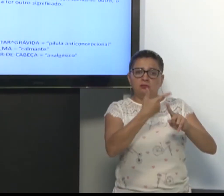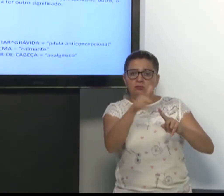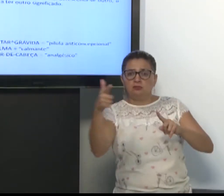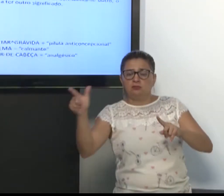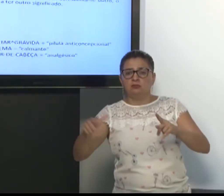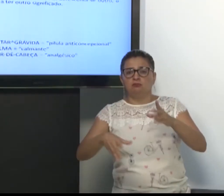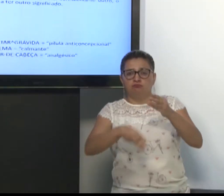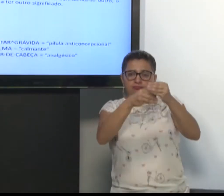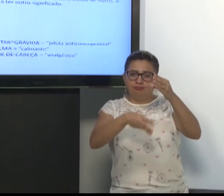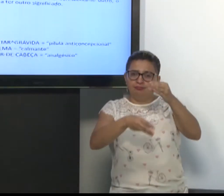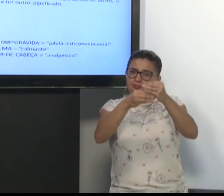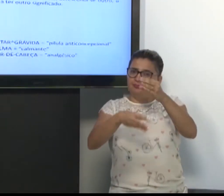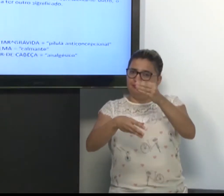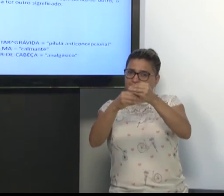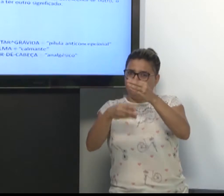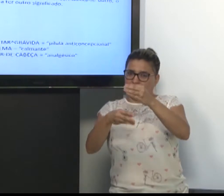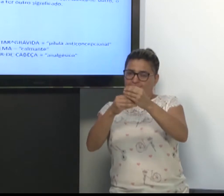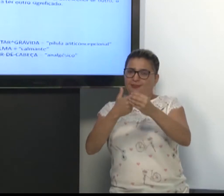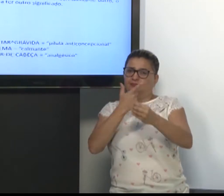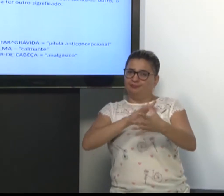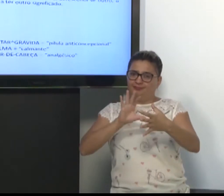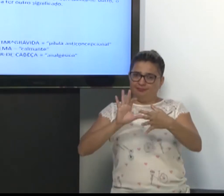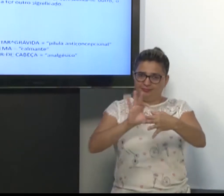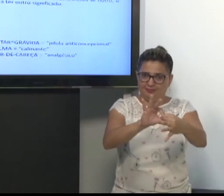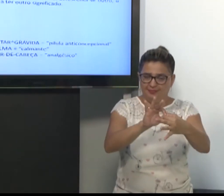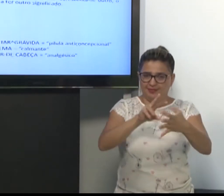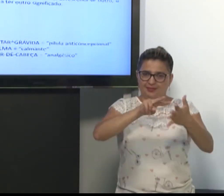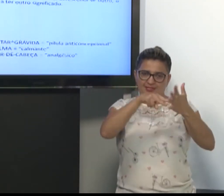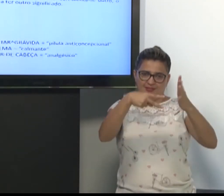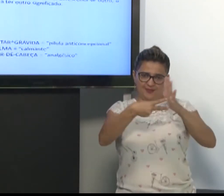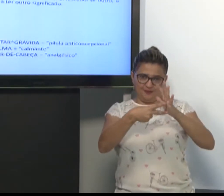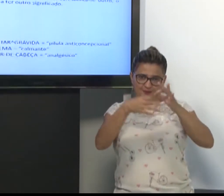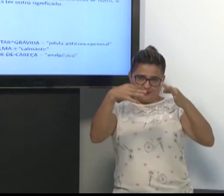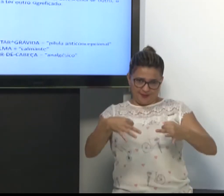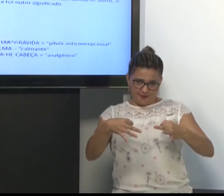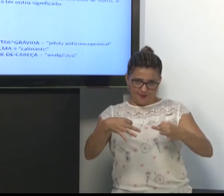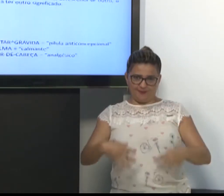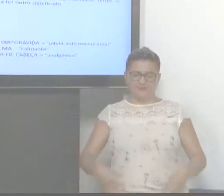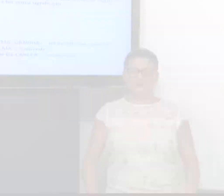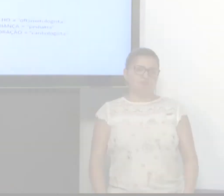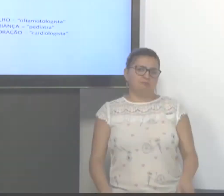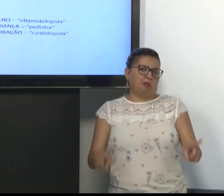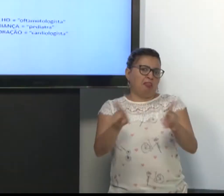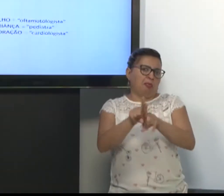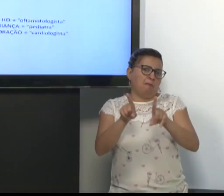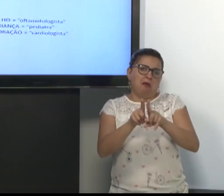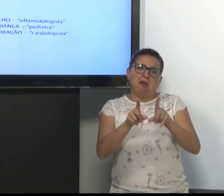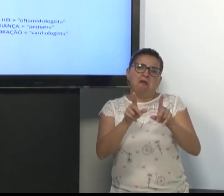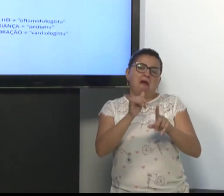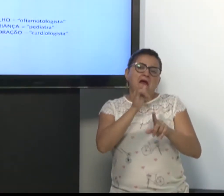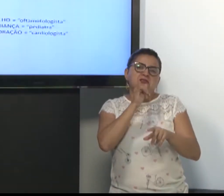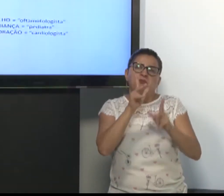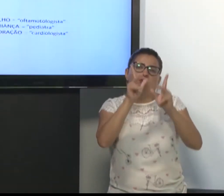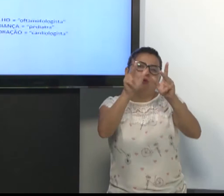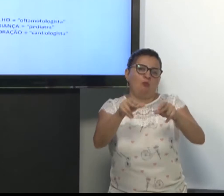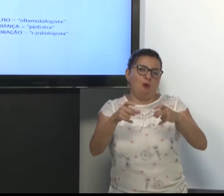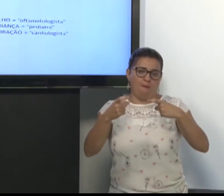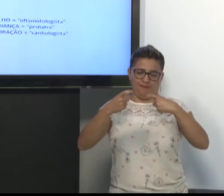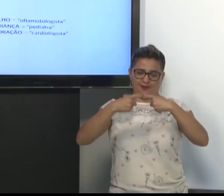Acrescento um sinal para dar significado correto. Para eles. Temos outro exemplo aqui de médico.